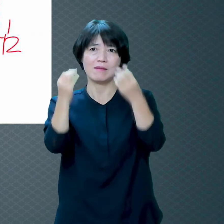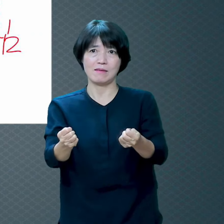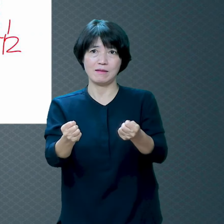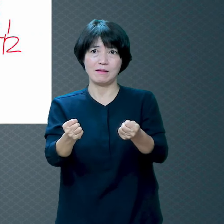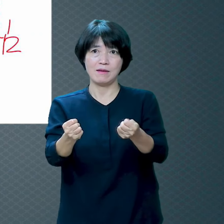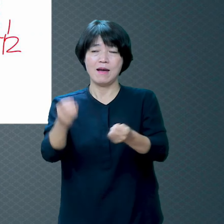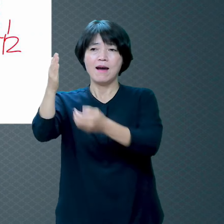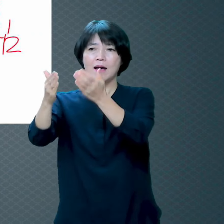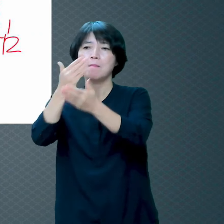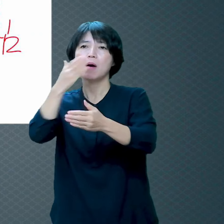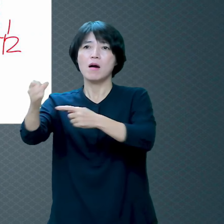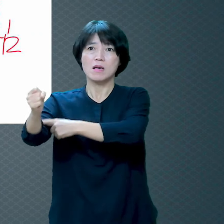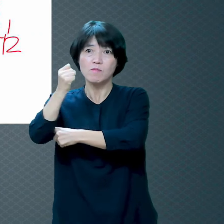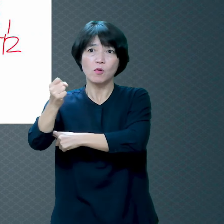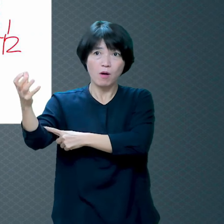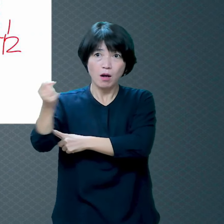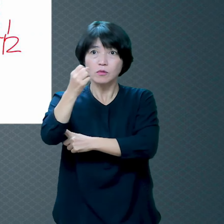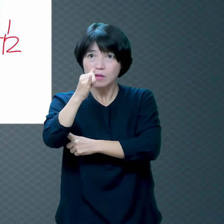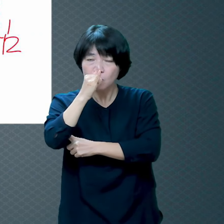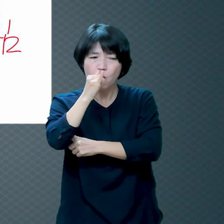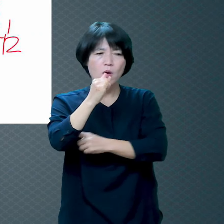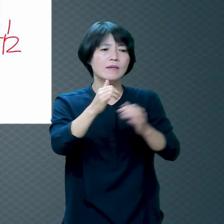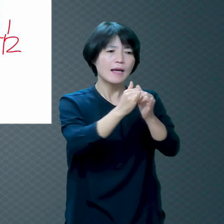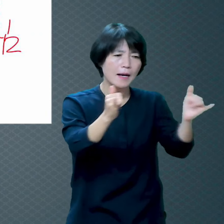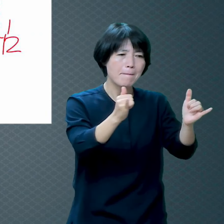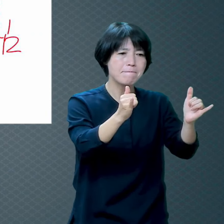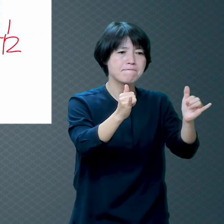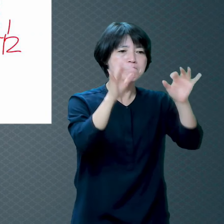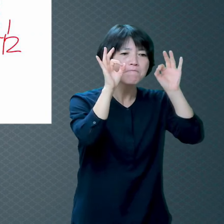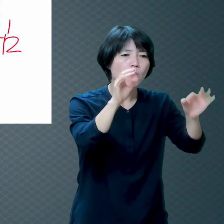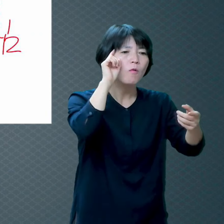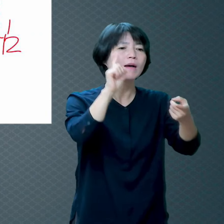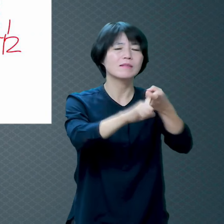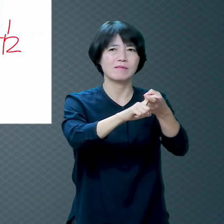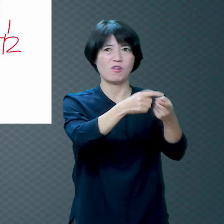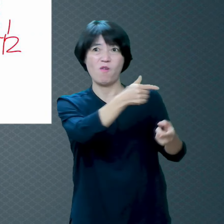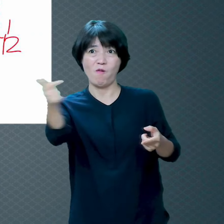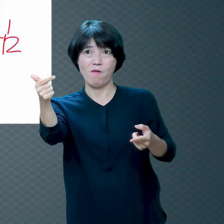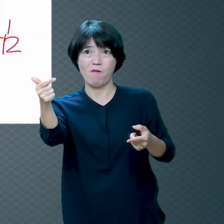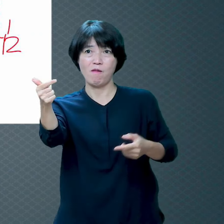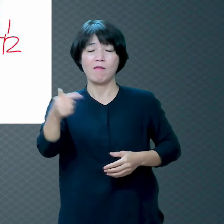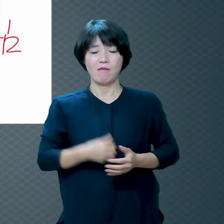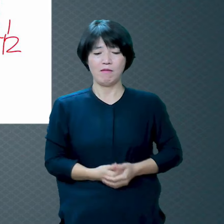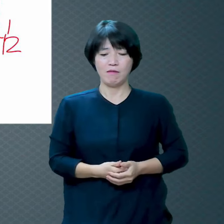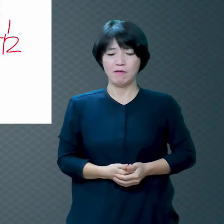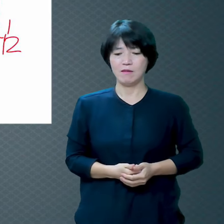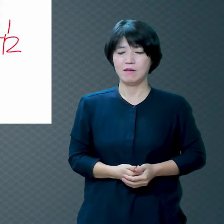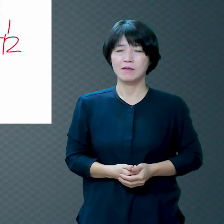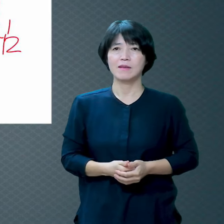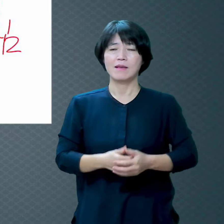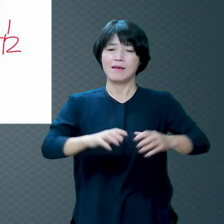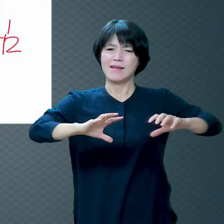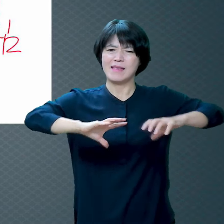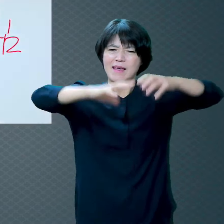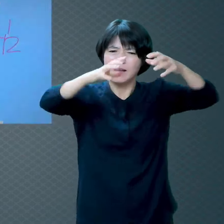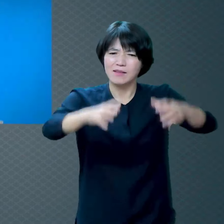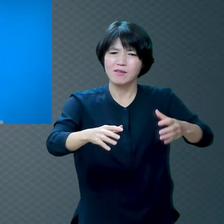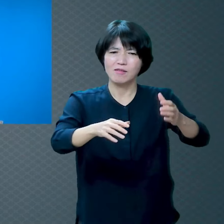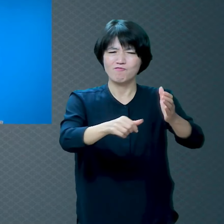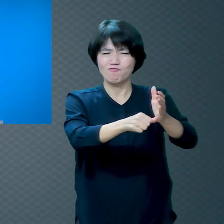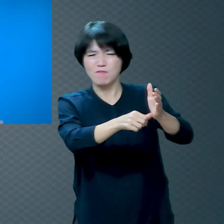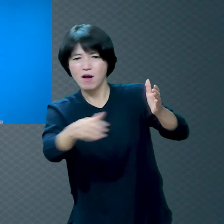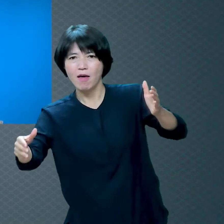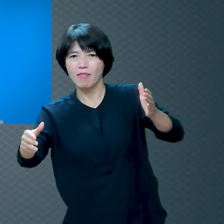관심도 있어요 세계에서 가장 유능한 의사가 있다고 생각해보자